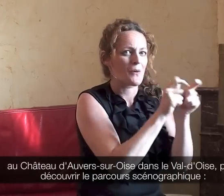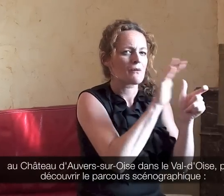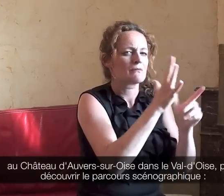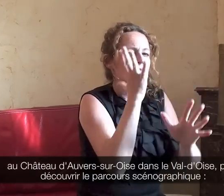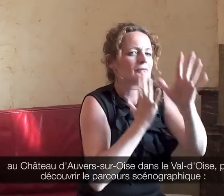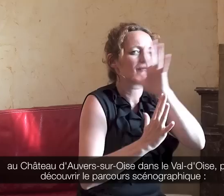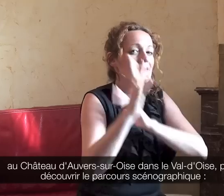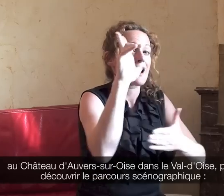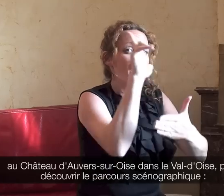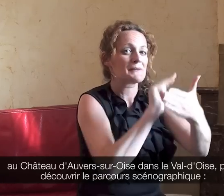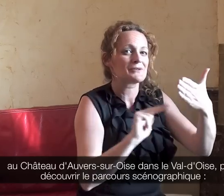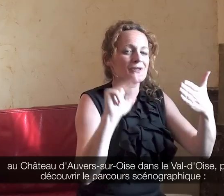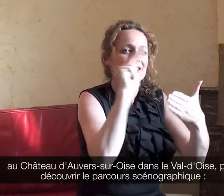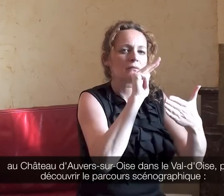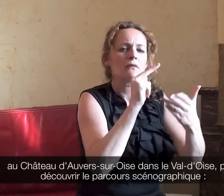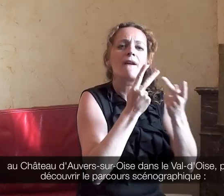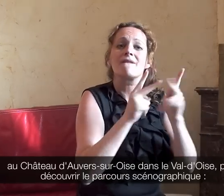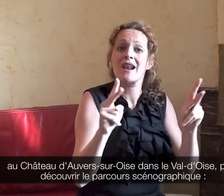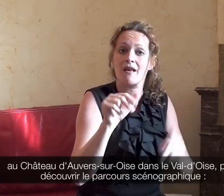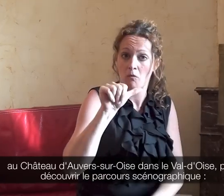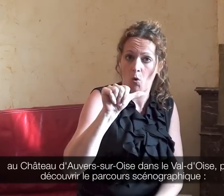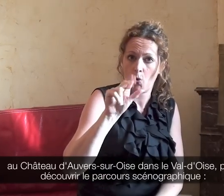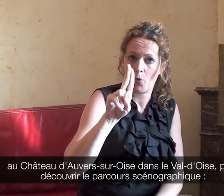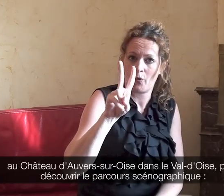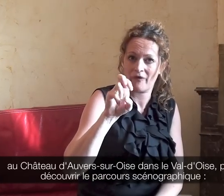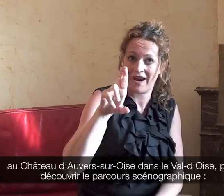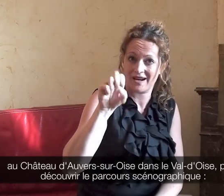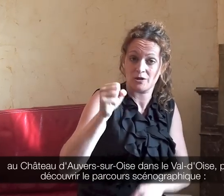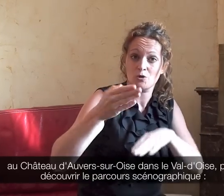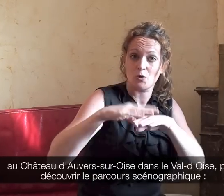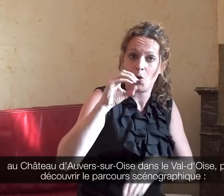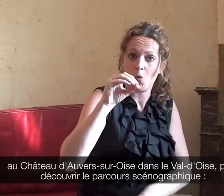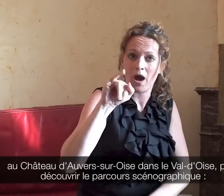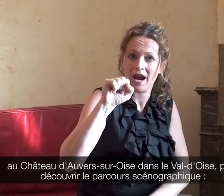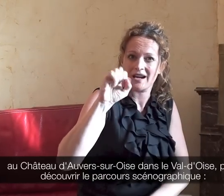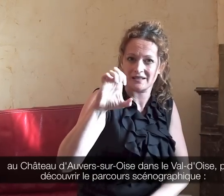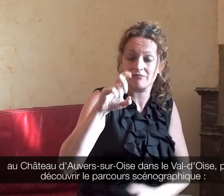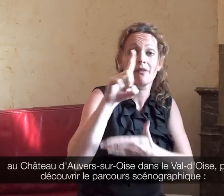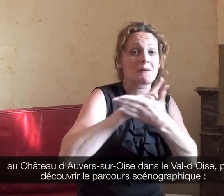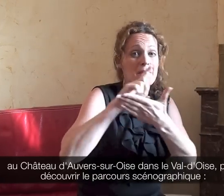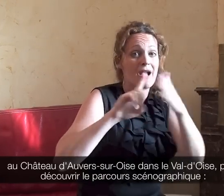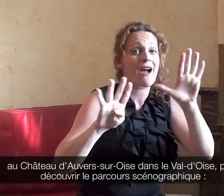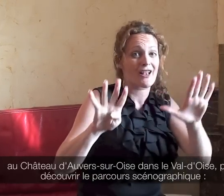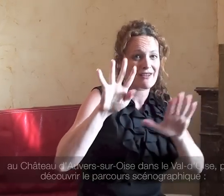dans le Val-d'Oise, pour découvrir le parcours scénographique Voyage au temps des impressionnistes.